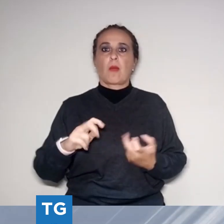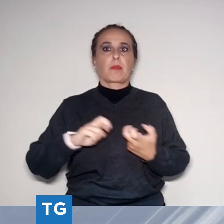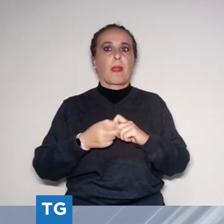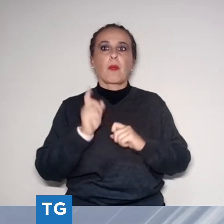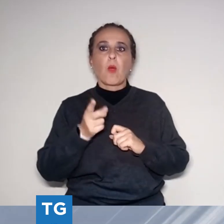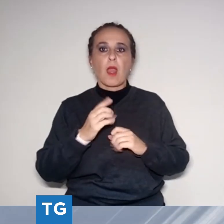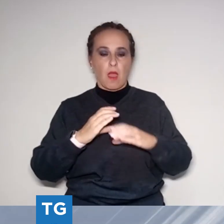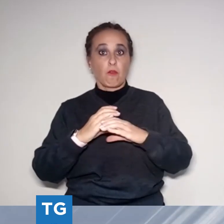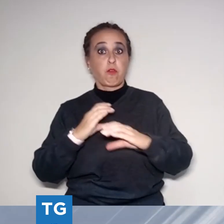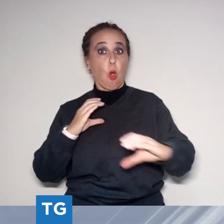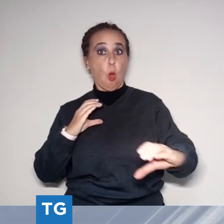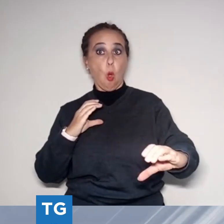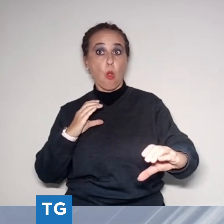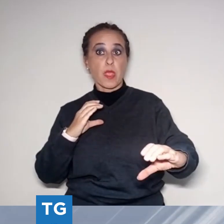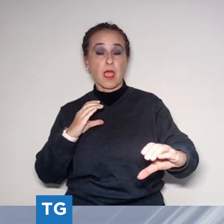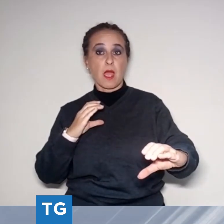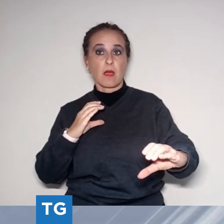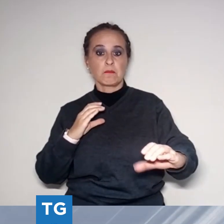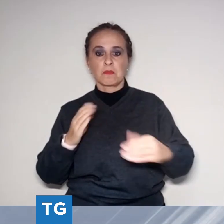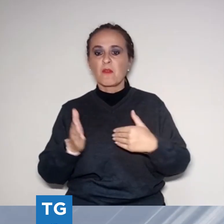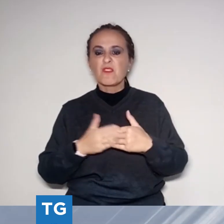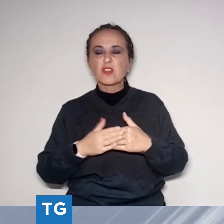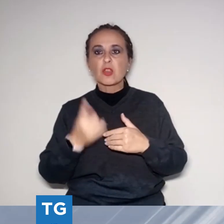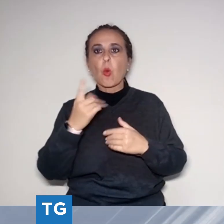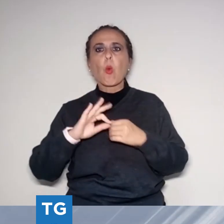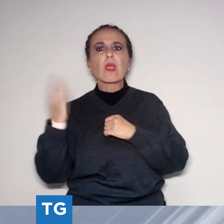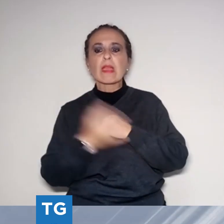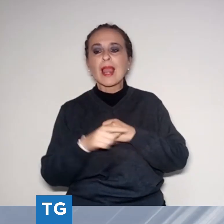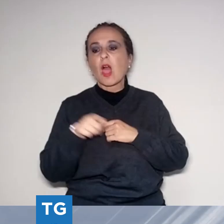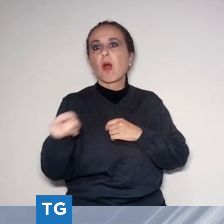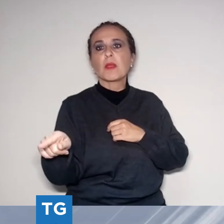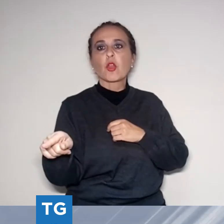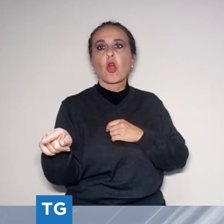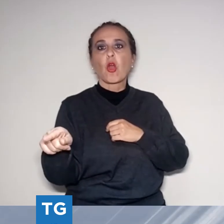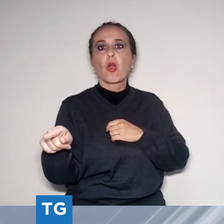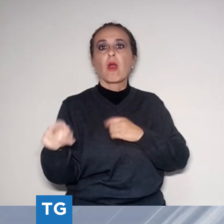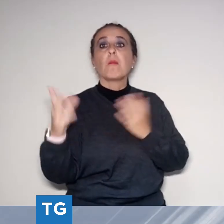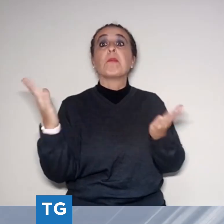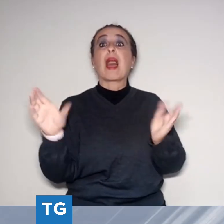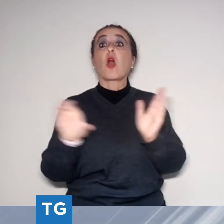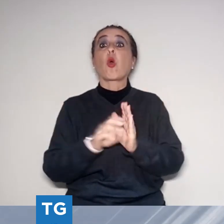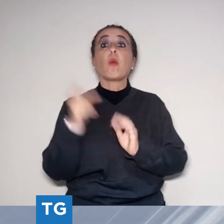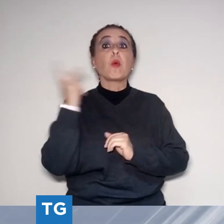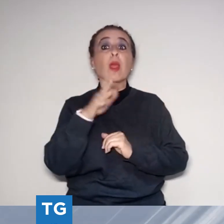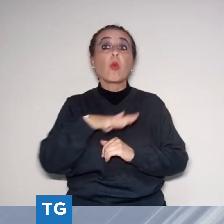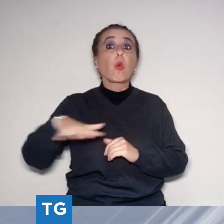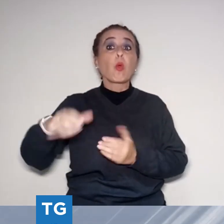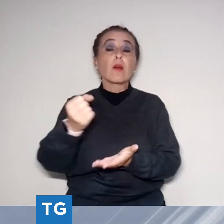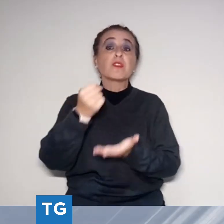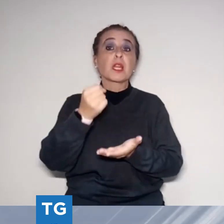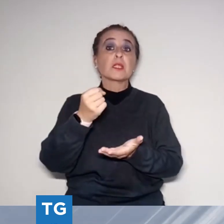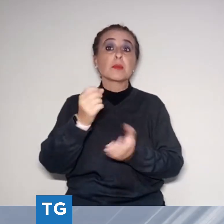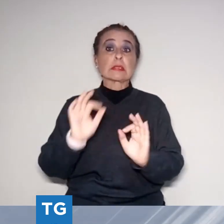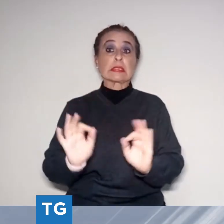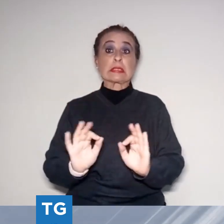pare che non abbia messo neanche un euro sullo sviluppo e sul proseguo di questa opera. Da decenni cui i cittadini scaricano nelle